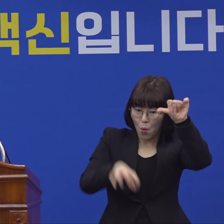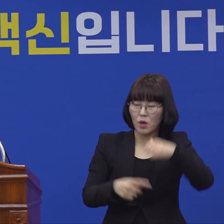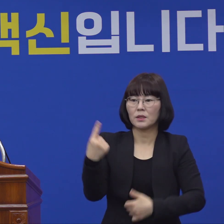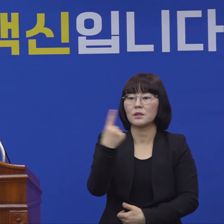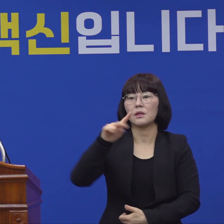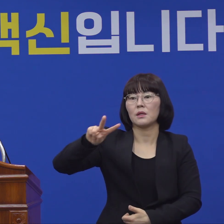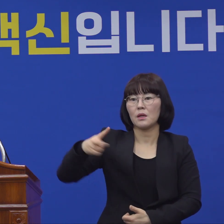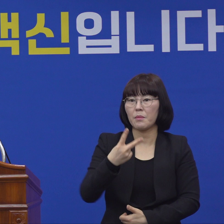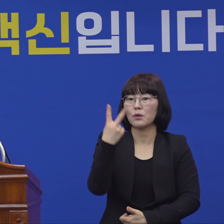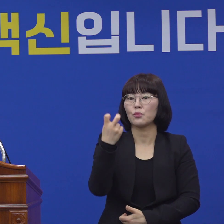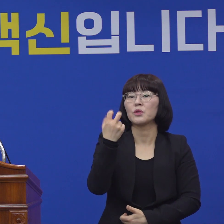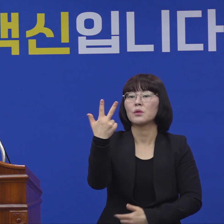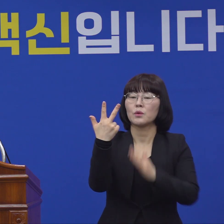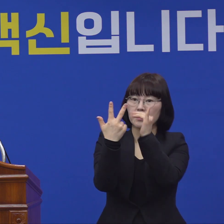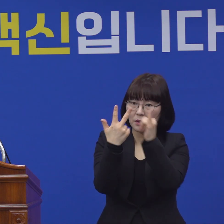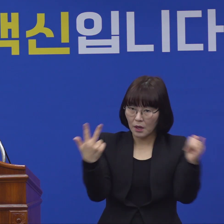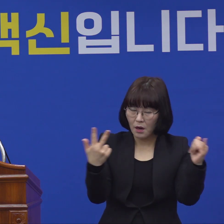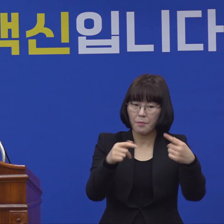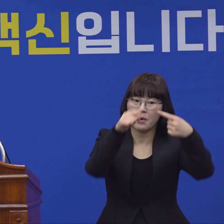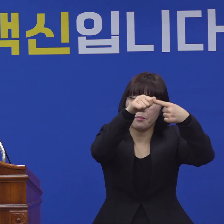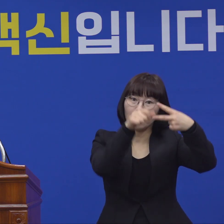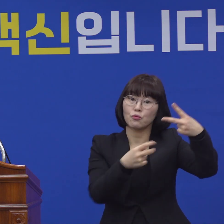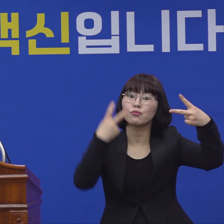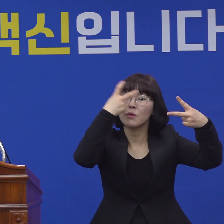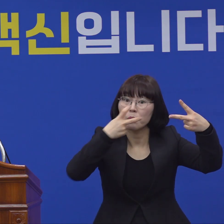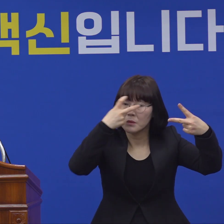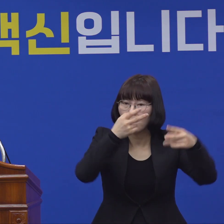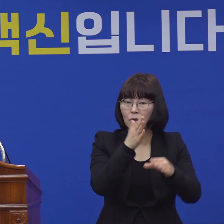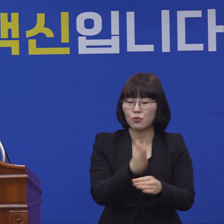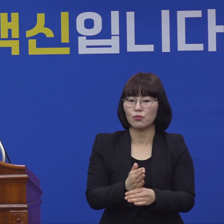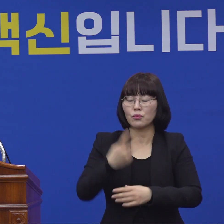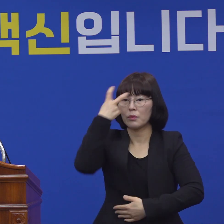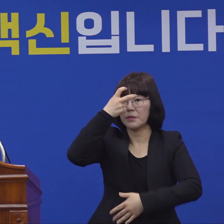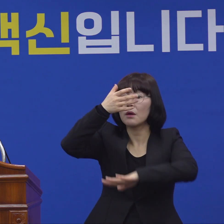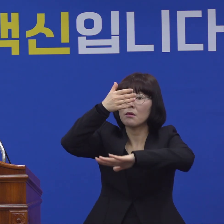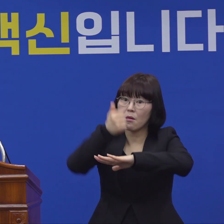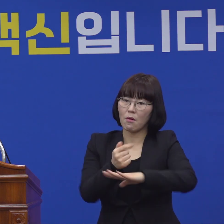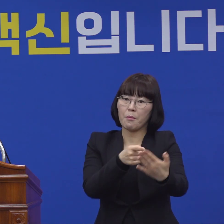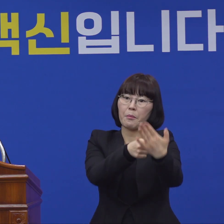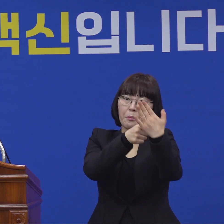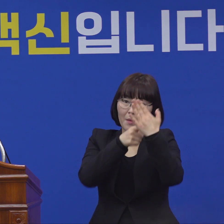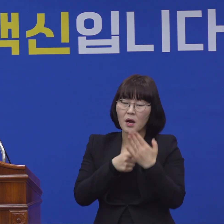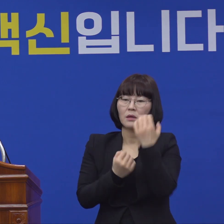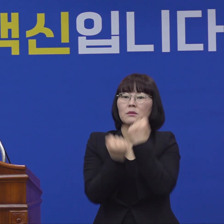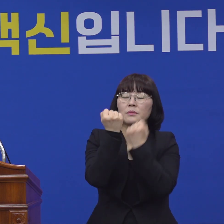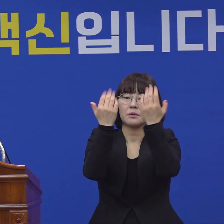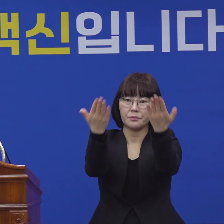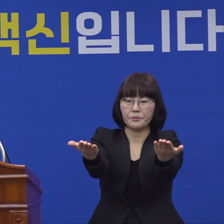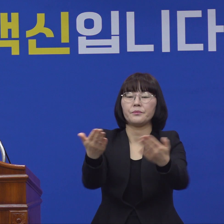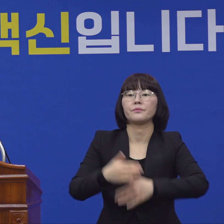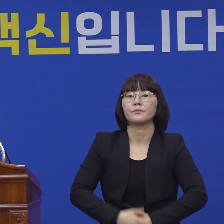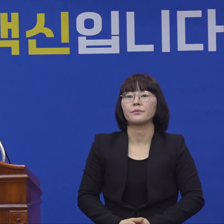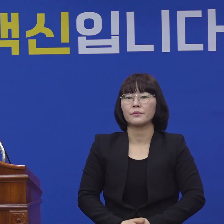,227명에 대해서 진단검사 중이며 검사 결과가 나오는 대로 알려드리겠습니다.